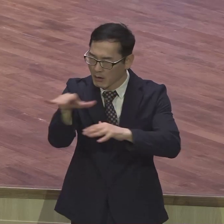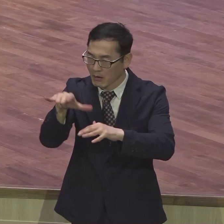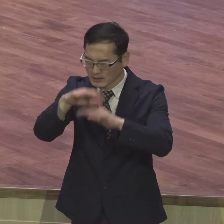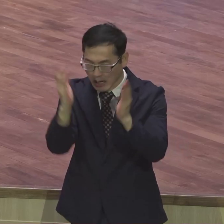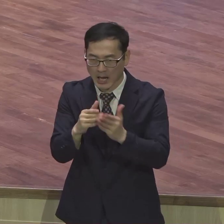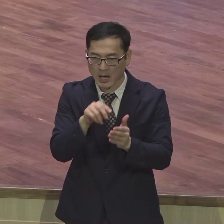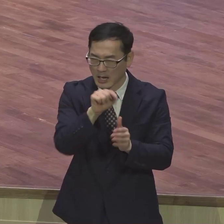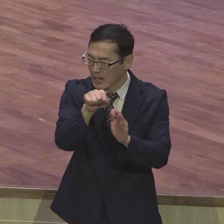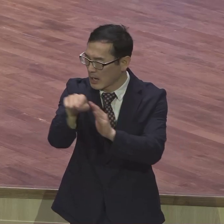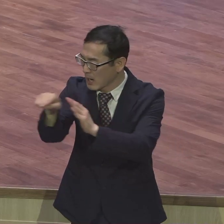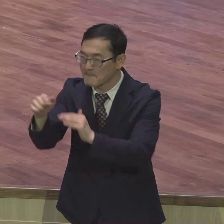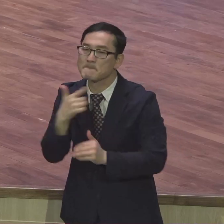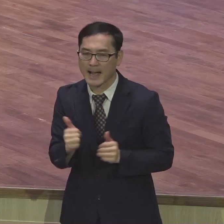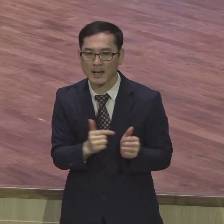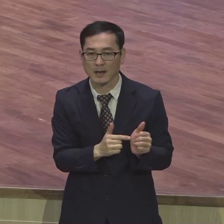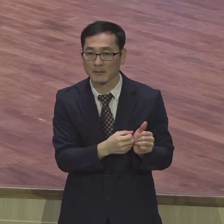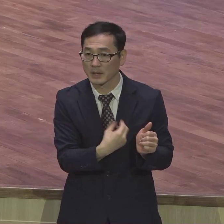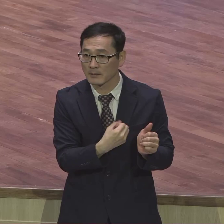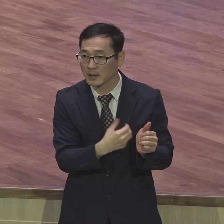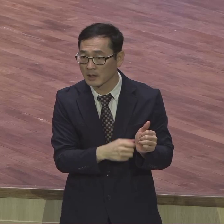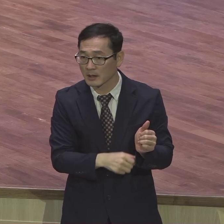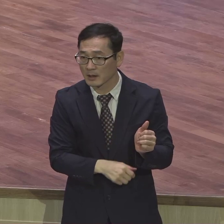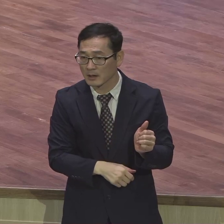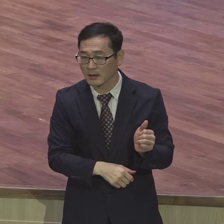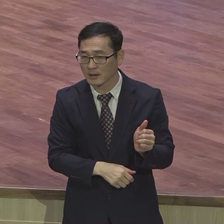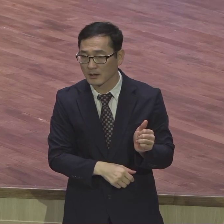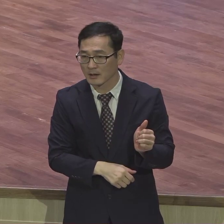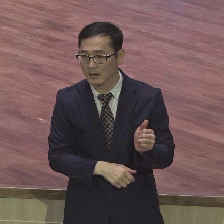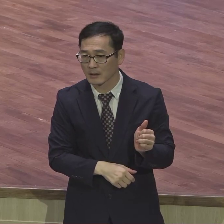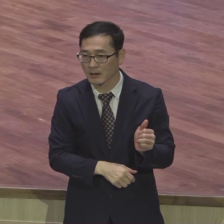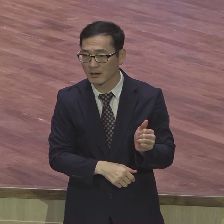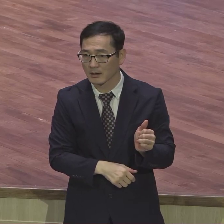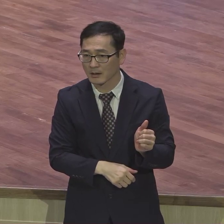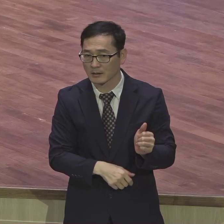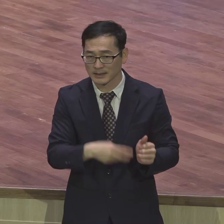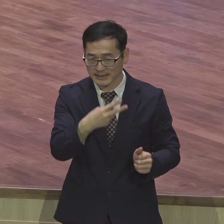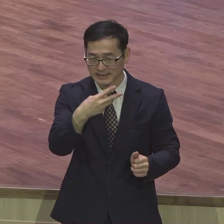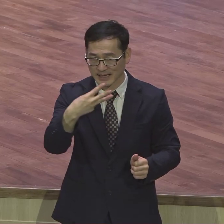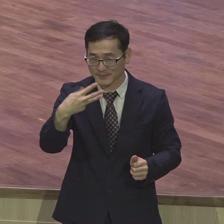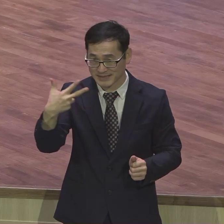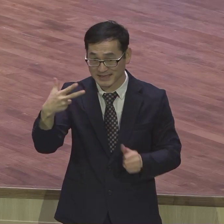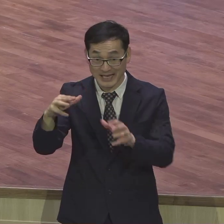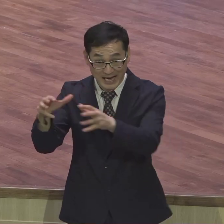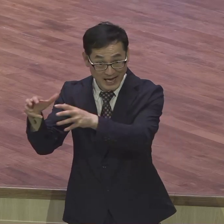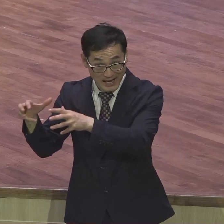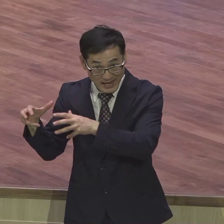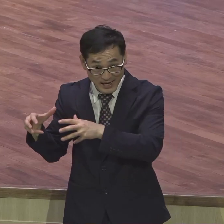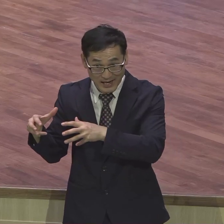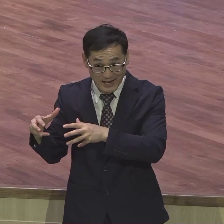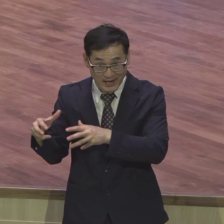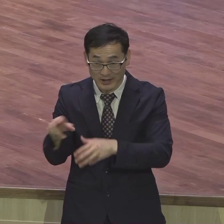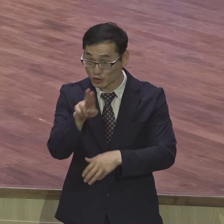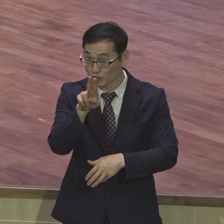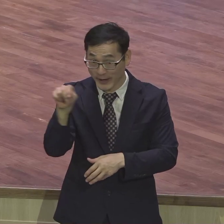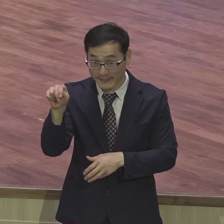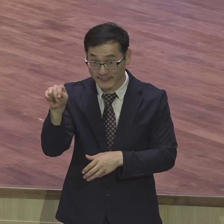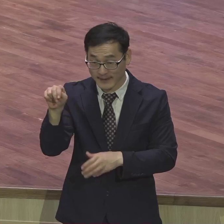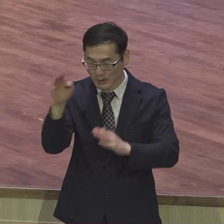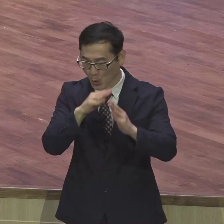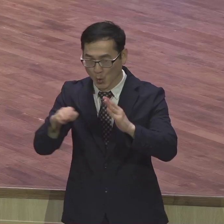전부 방문했대요 복음들 방문했는데 237 나라는 유엔에서 공식화된 나라의